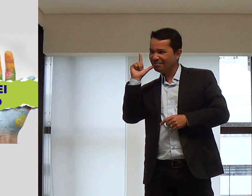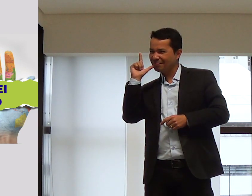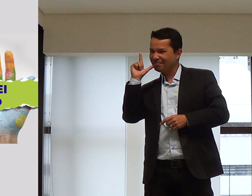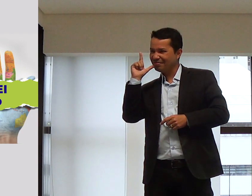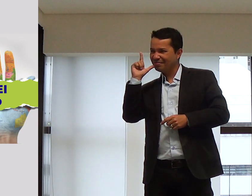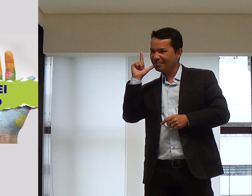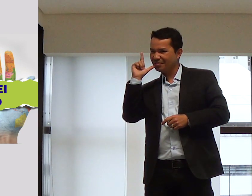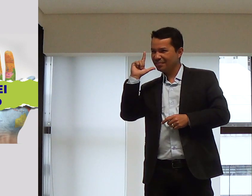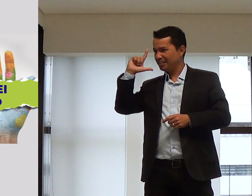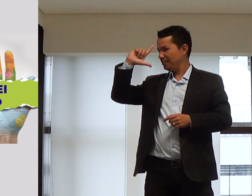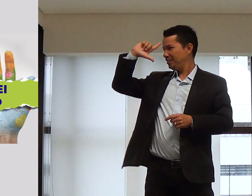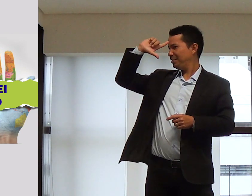Esse sinal?